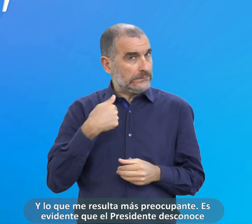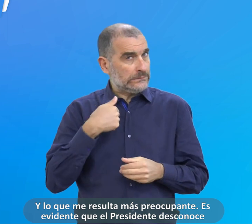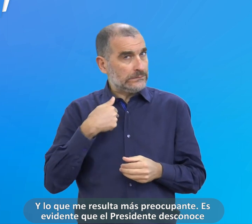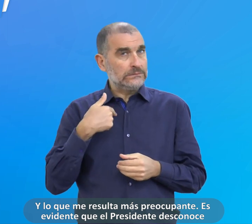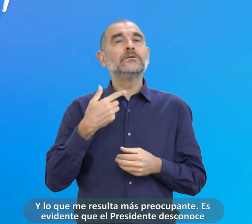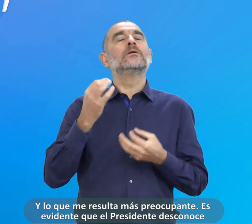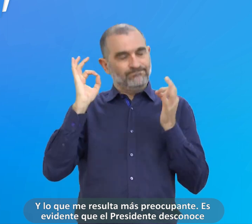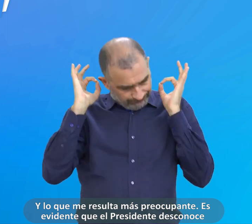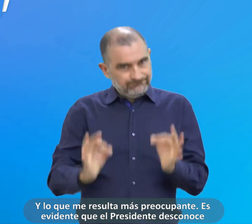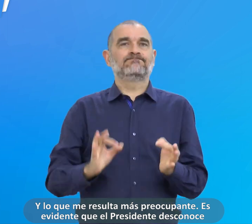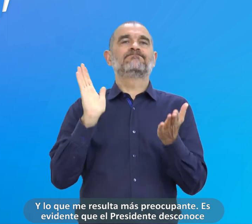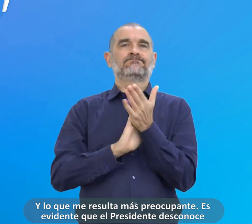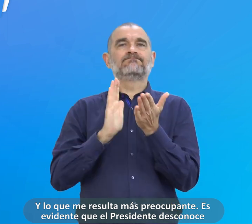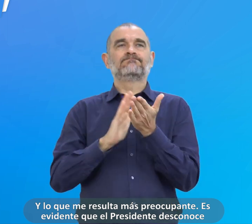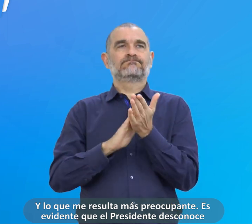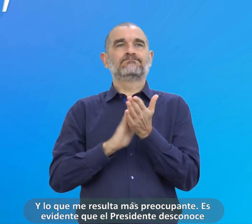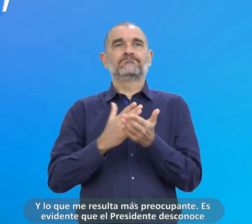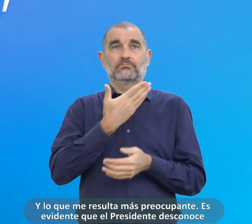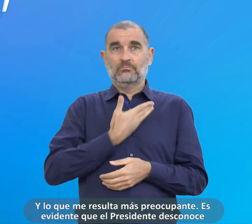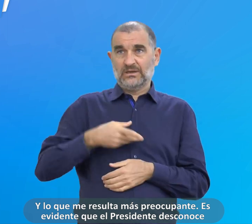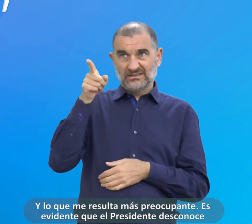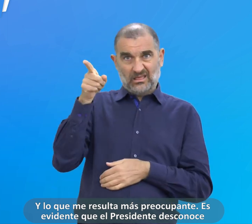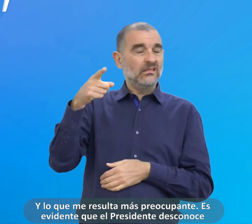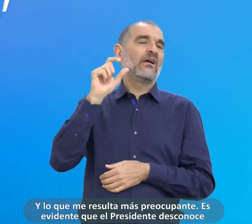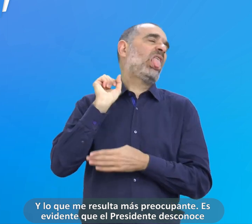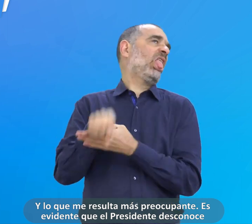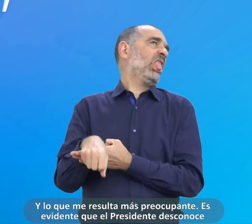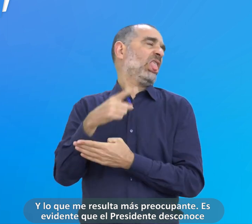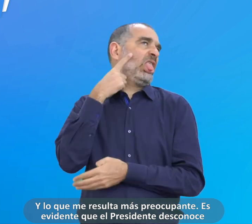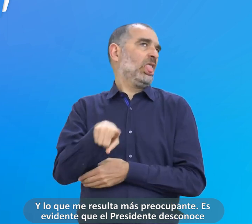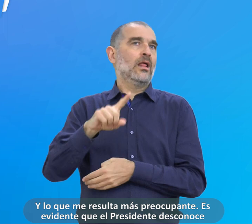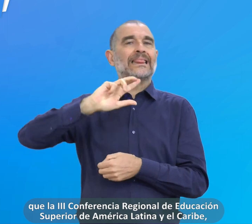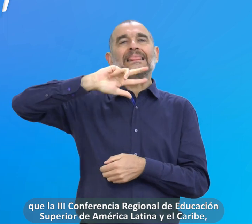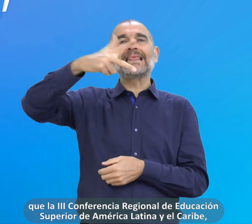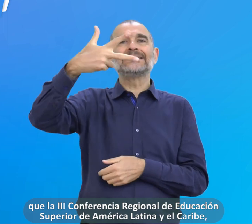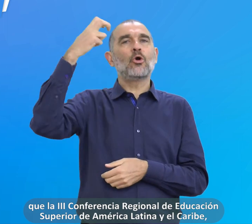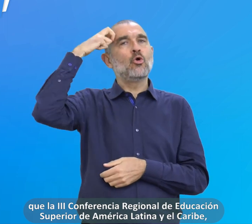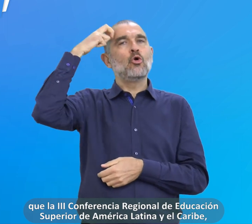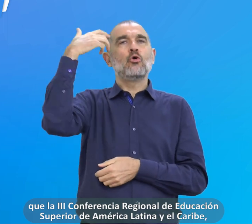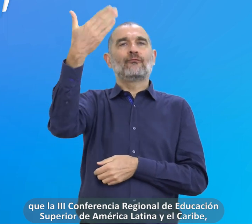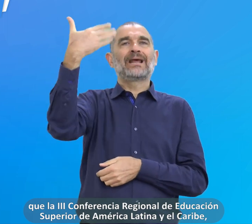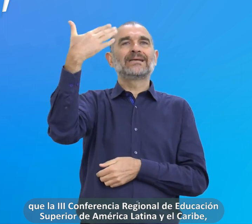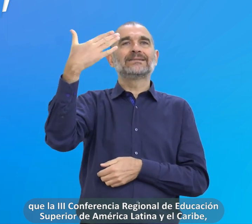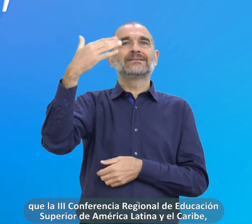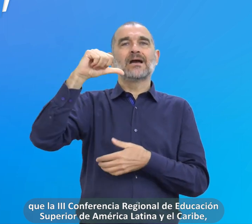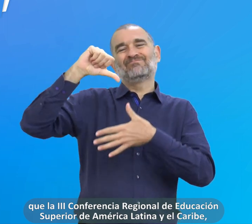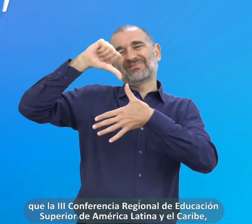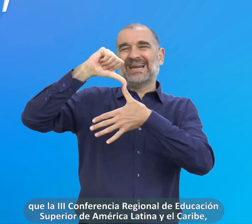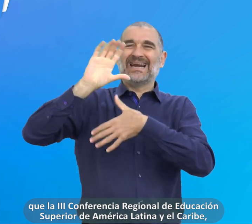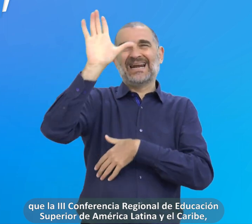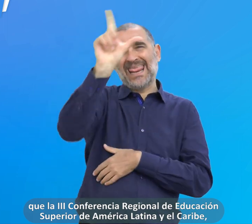Y lo que más me resulta más preocupante es evidente que el presidente desconoce que la tercera conferencia